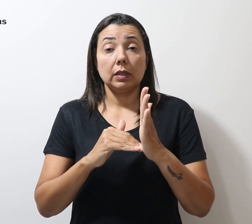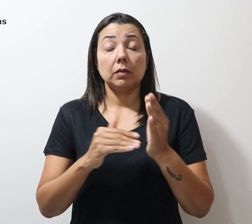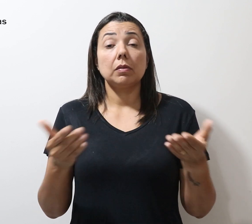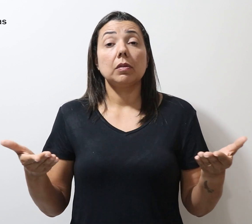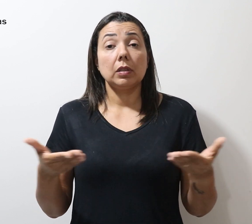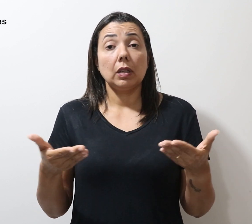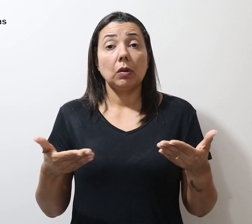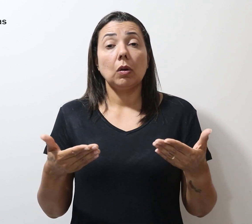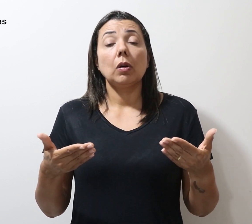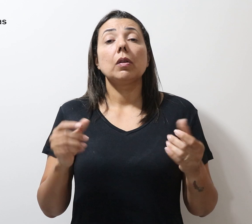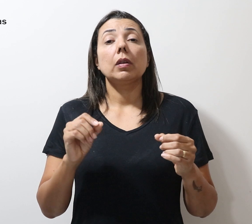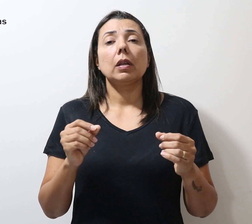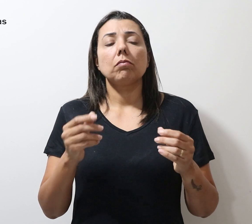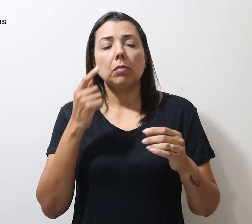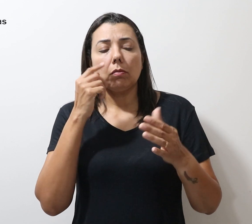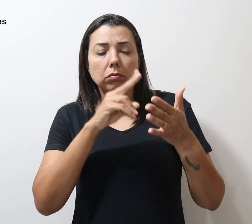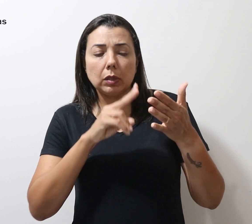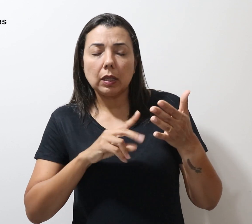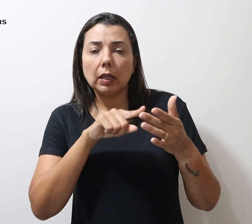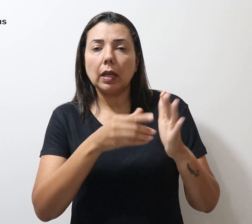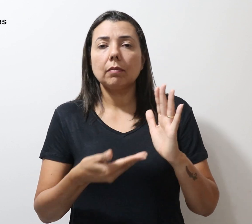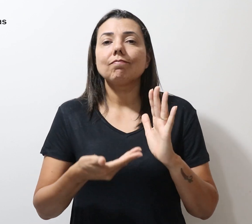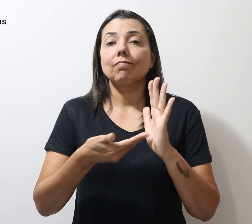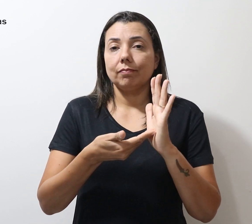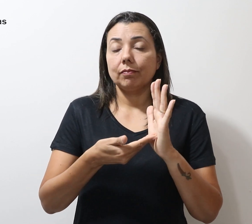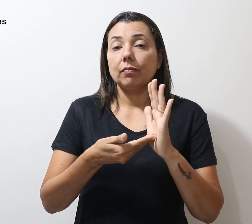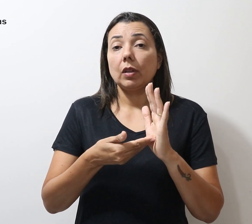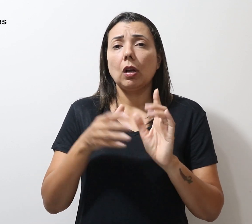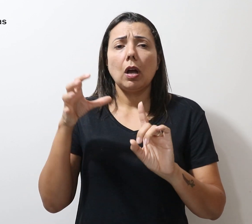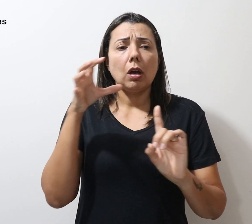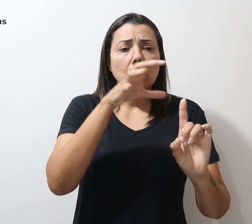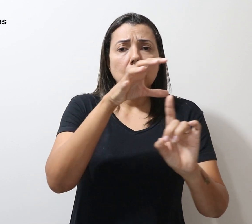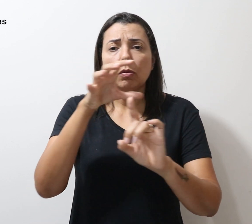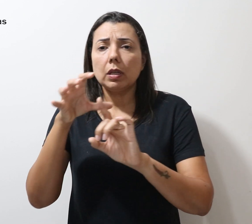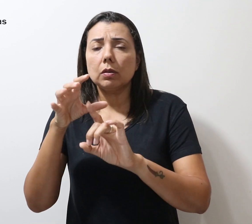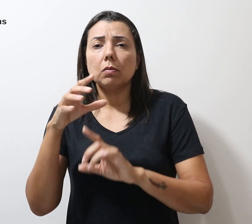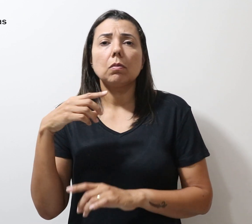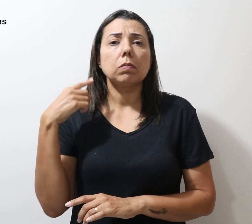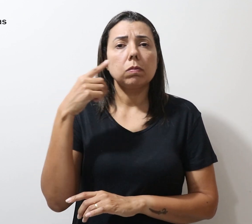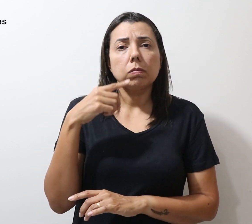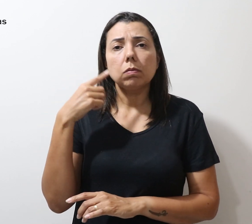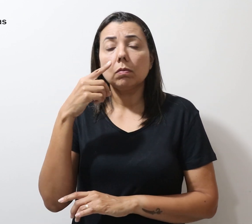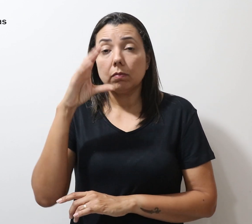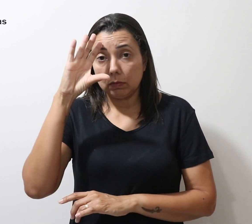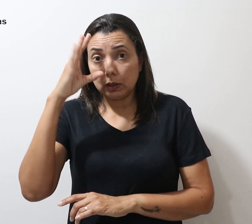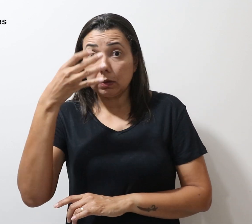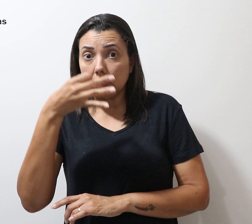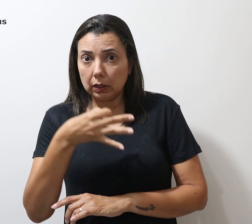tramita na Câmara dos Deputados. A pressão sobre os parlamentares é decisiva, já que